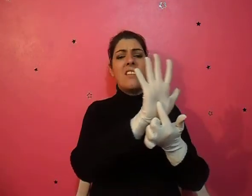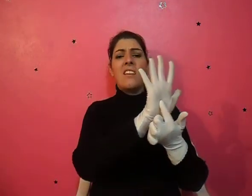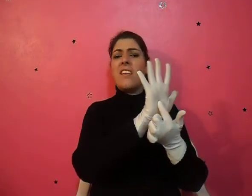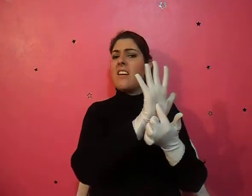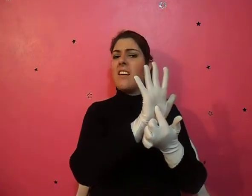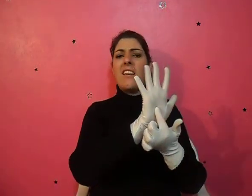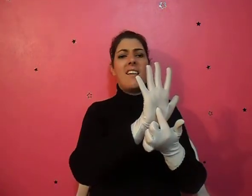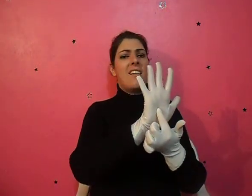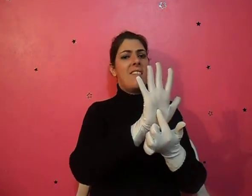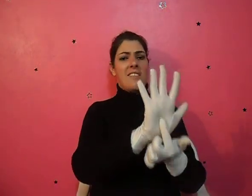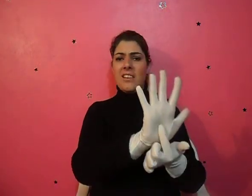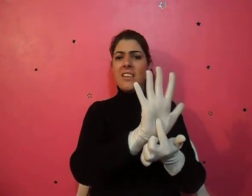Amém.